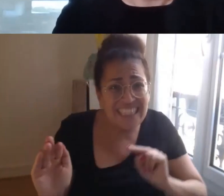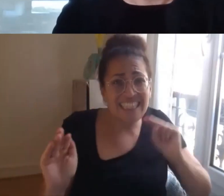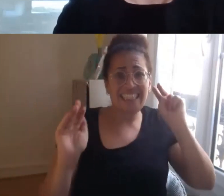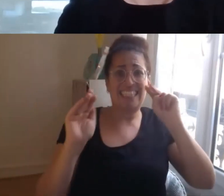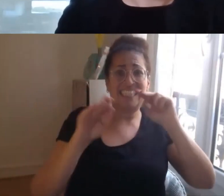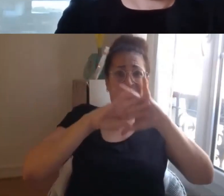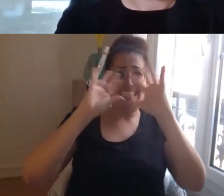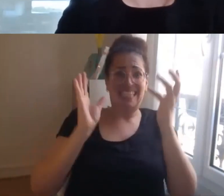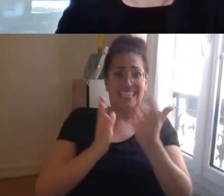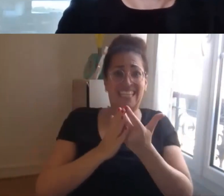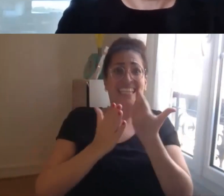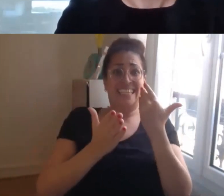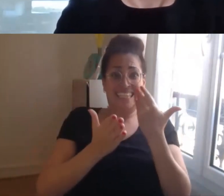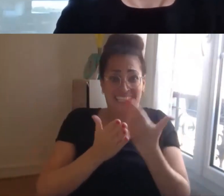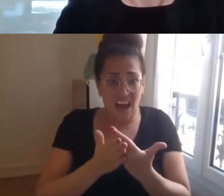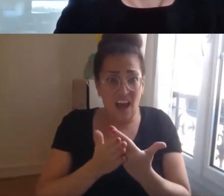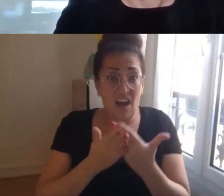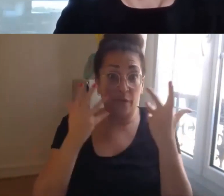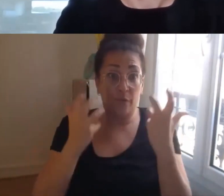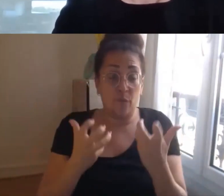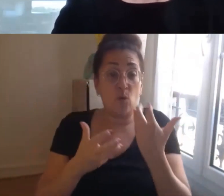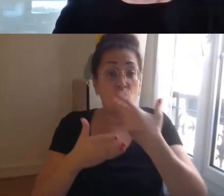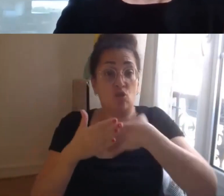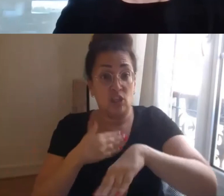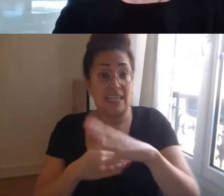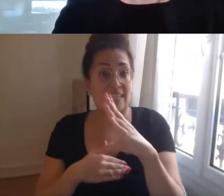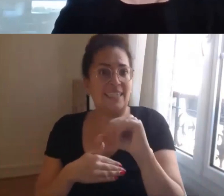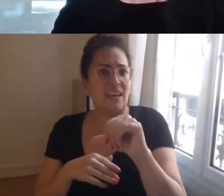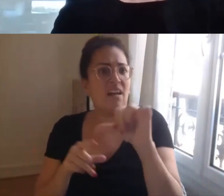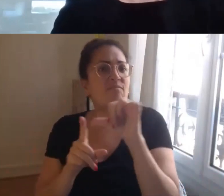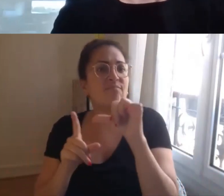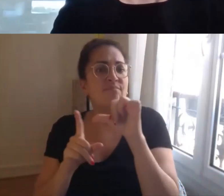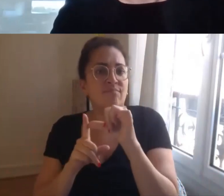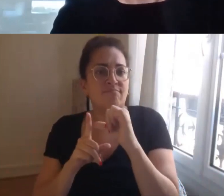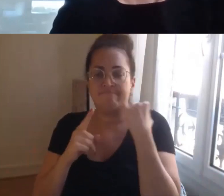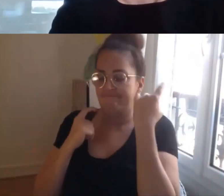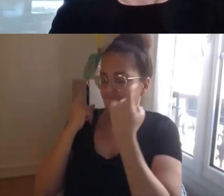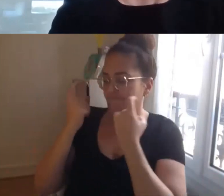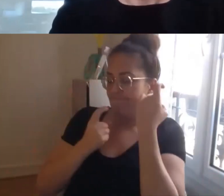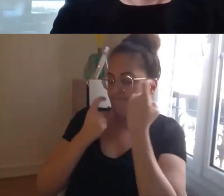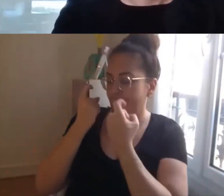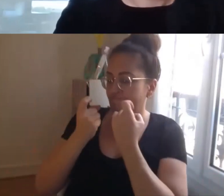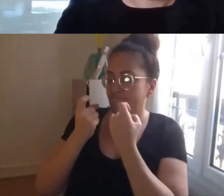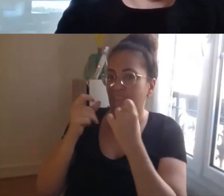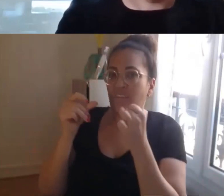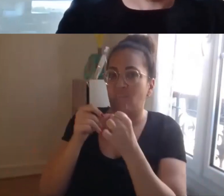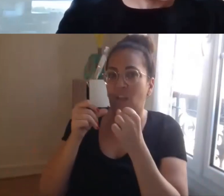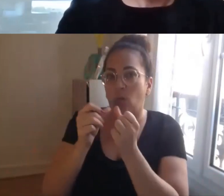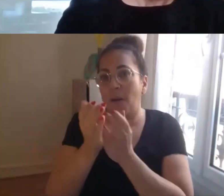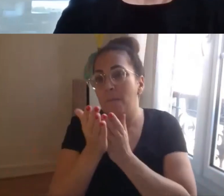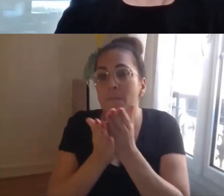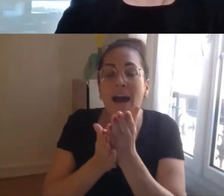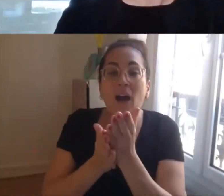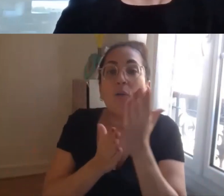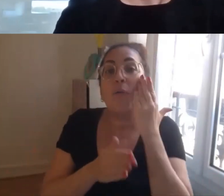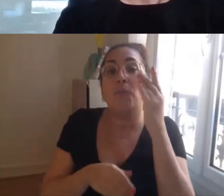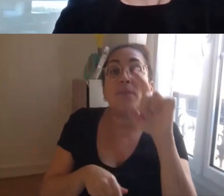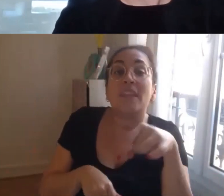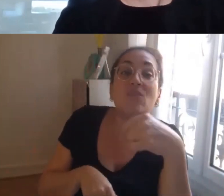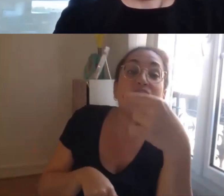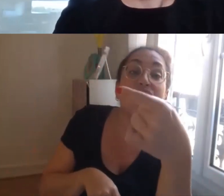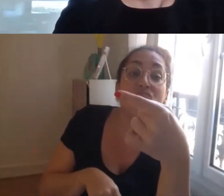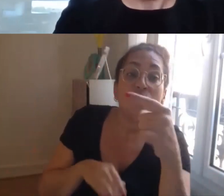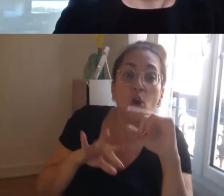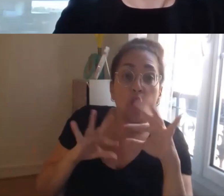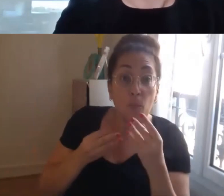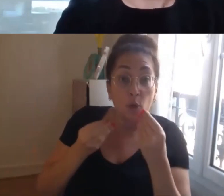donc le conseil d'administration c'est de projeter et de se dire qu'est-ce qu'on peut faire pour sécuriser les parcours de demain et travailler